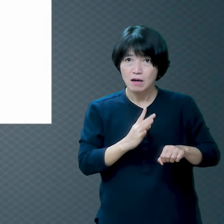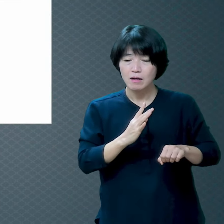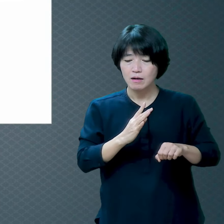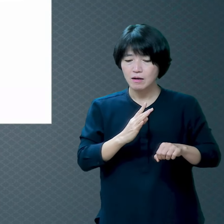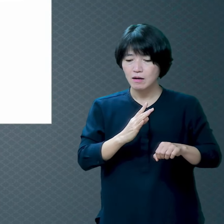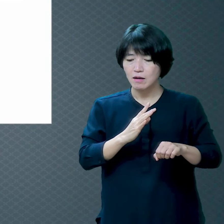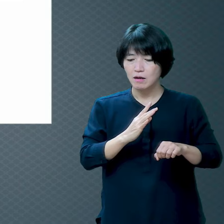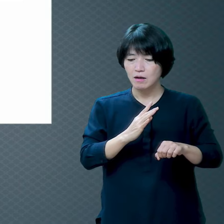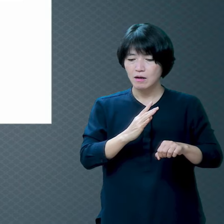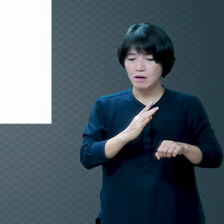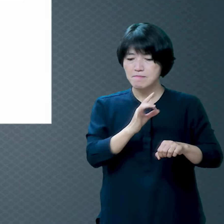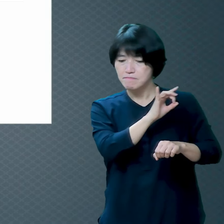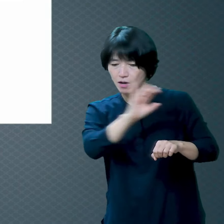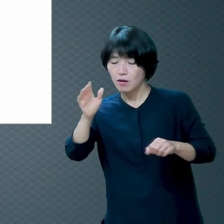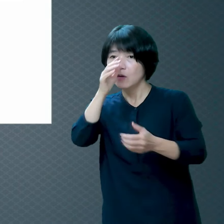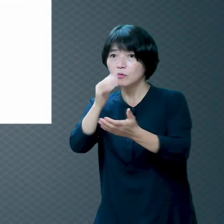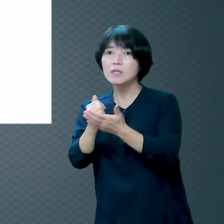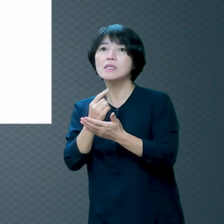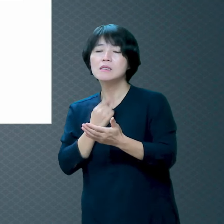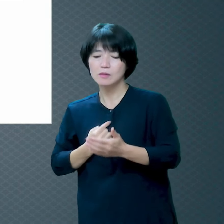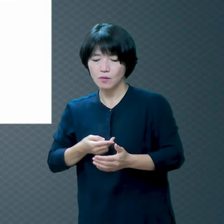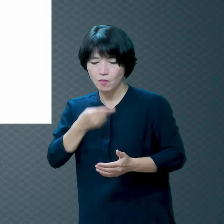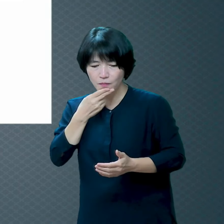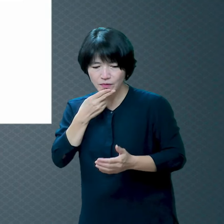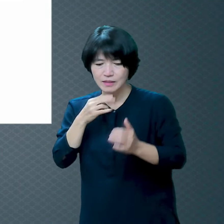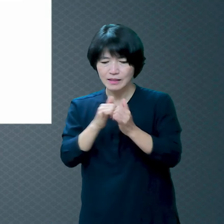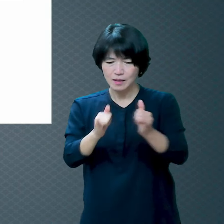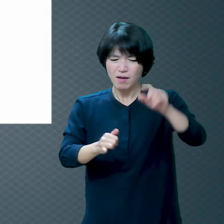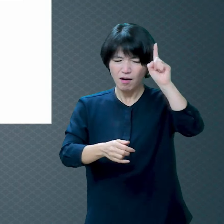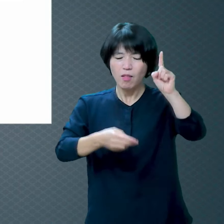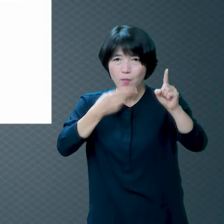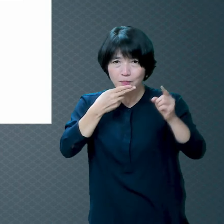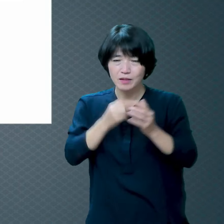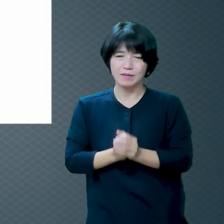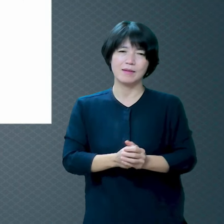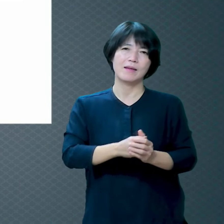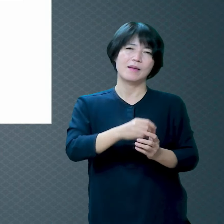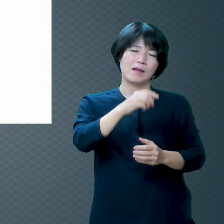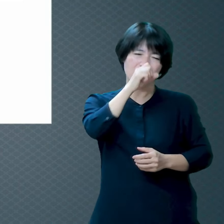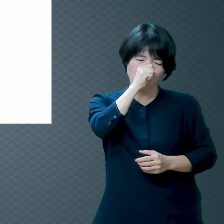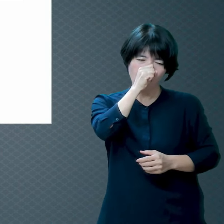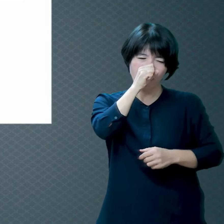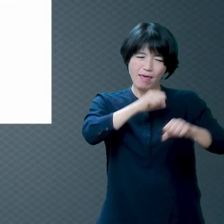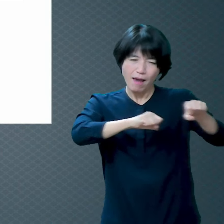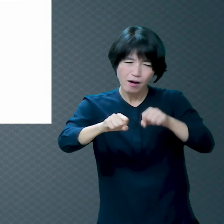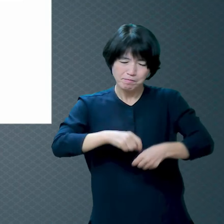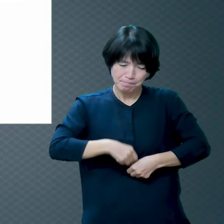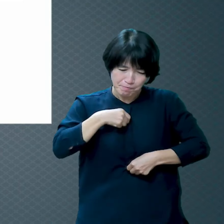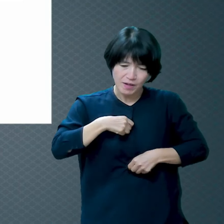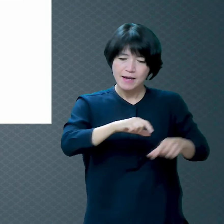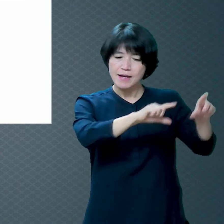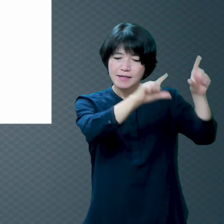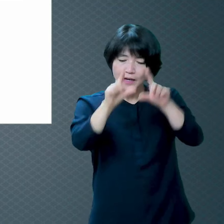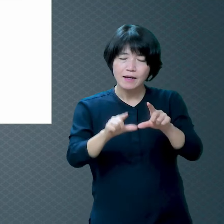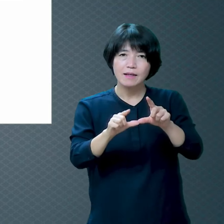착하게 살아서 천국 갈 사람 한 사람도 없다 그 뜻이에요 우리 어르신들 옛날